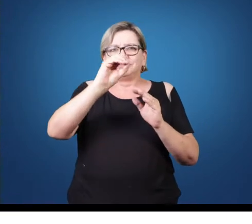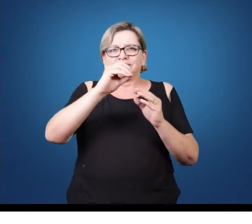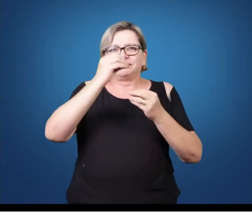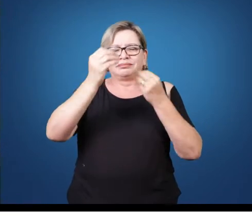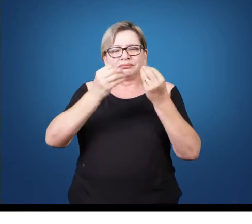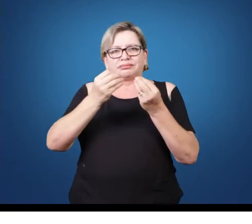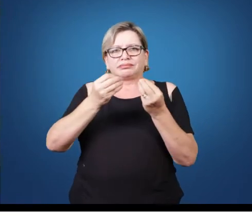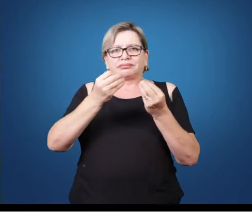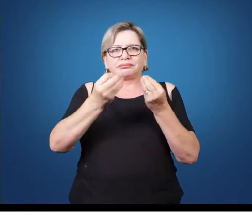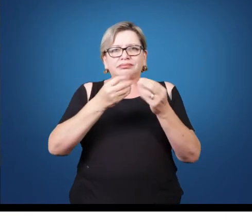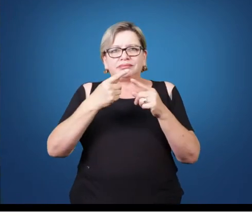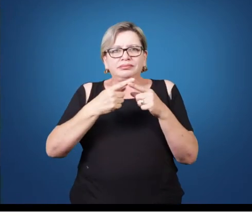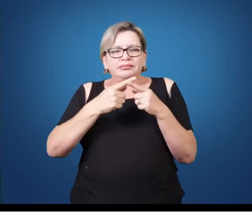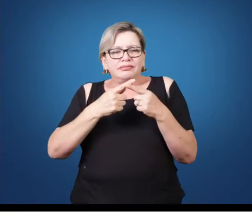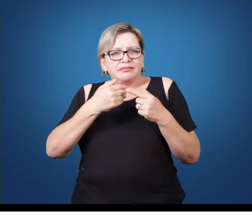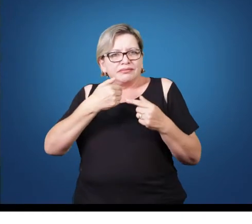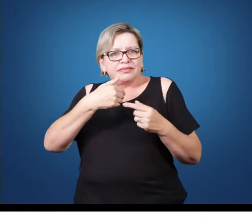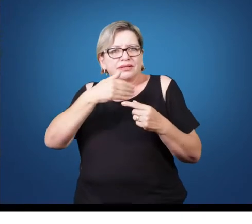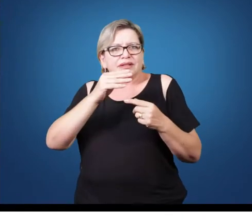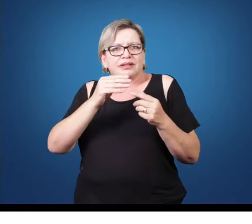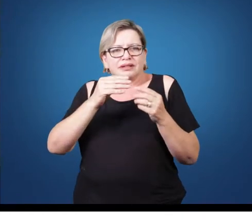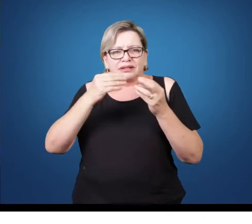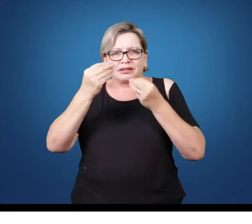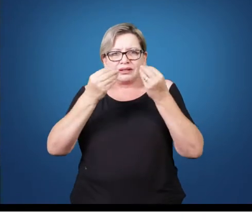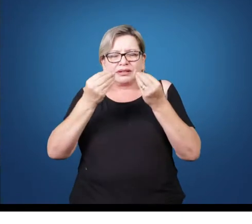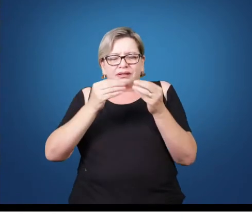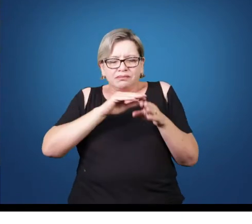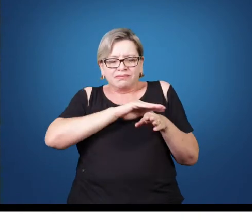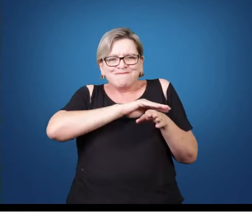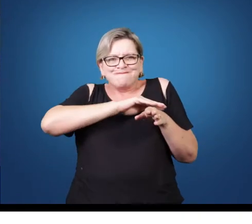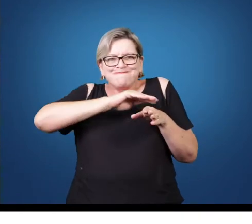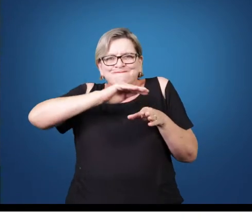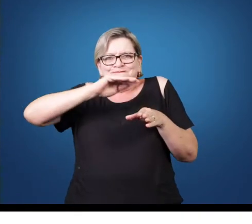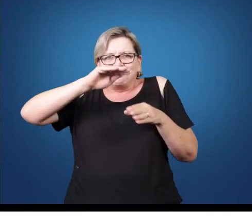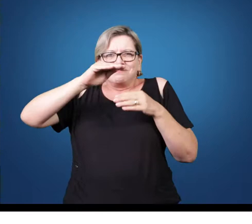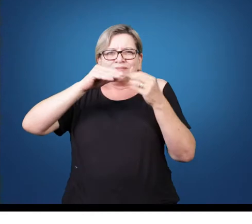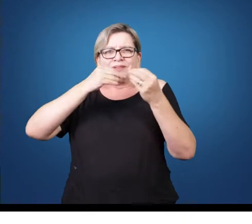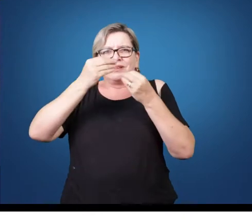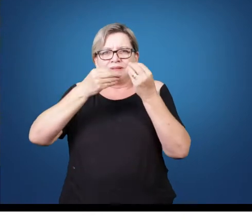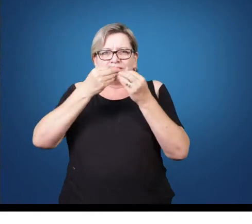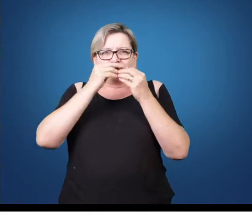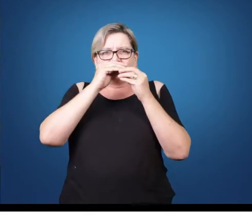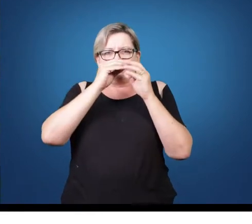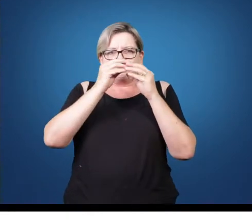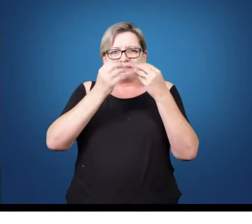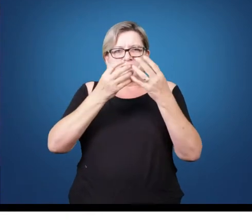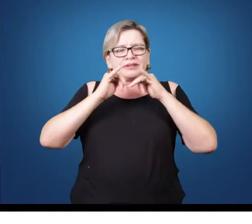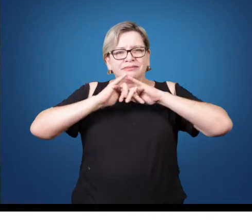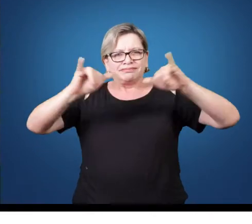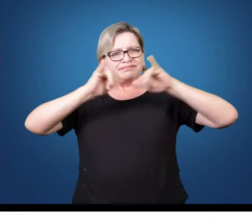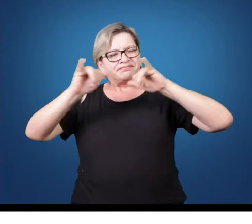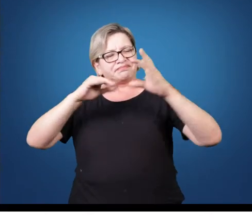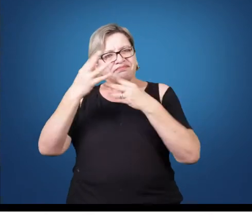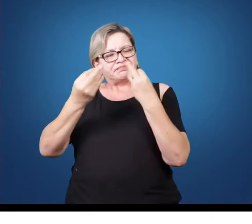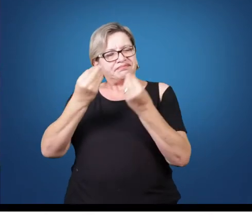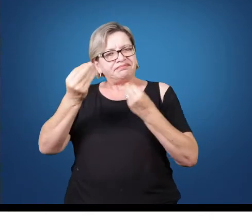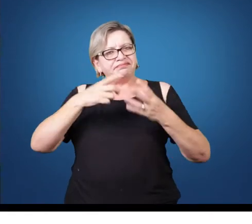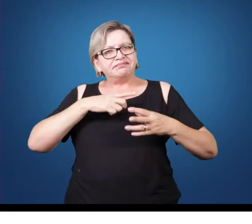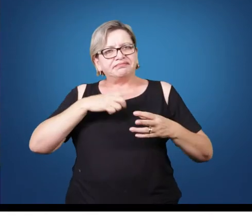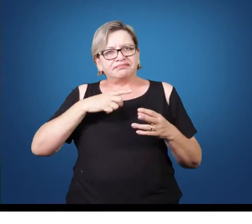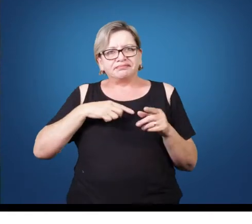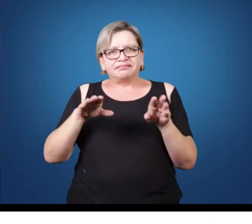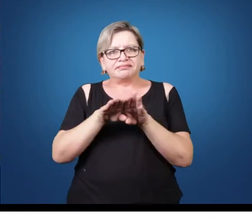pelo aumento significativo, exponencial talvez, da difusão de informação, e também